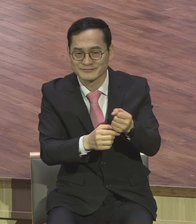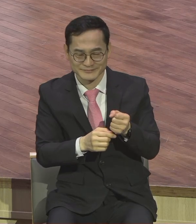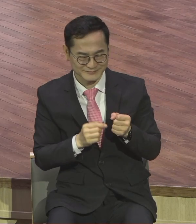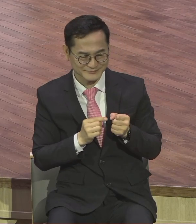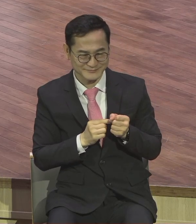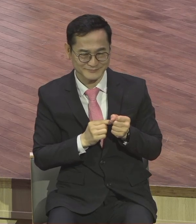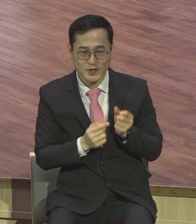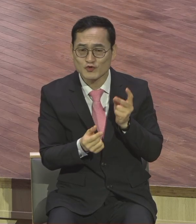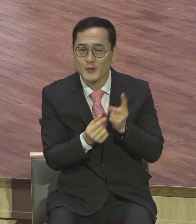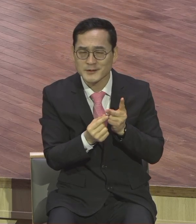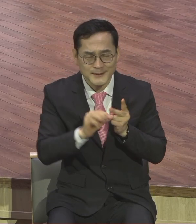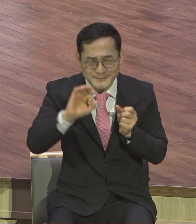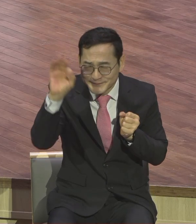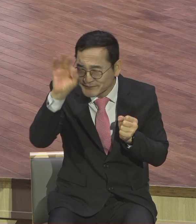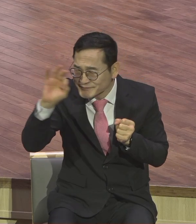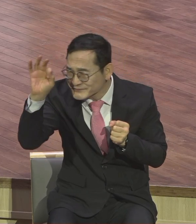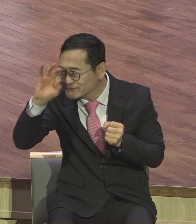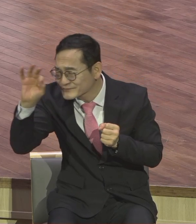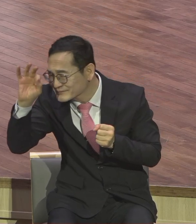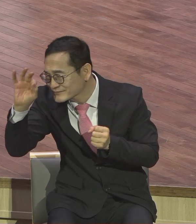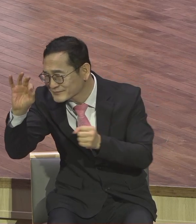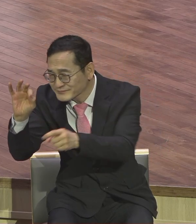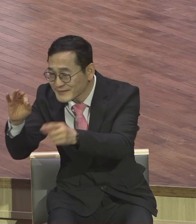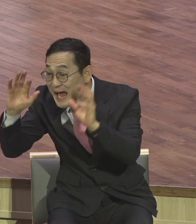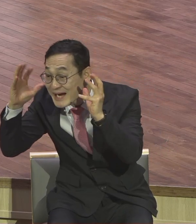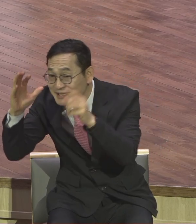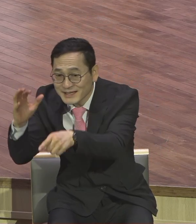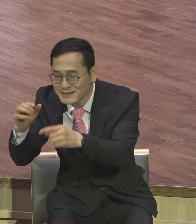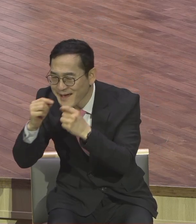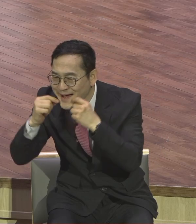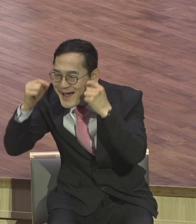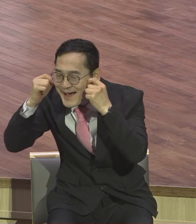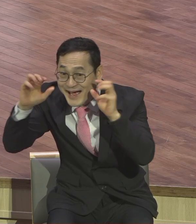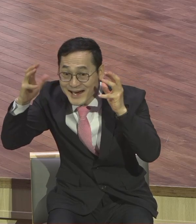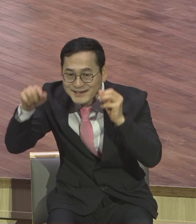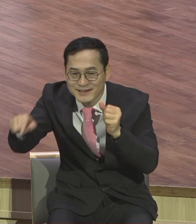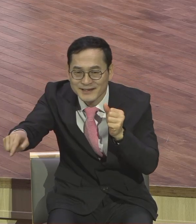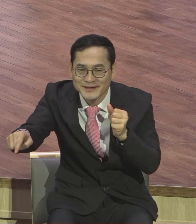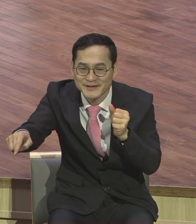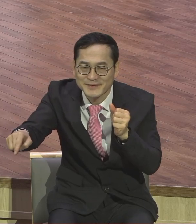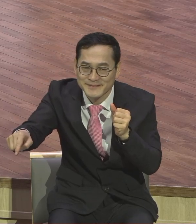번째는 활짝 웃고 있는 순진한 어린아이의 이 웃음을